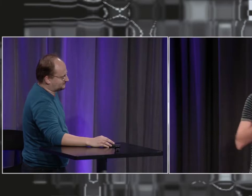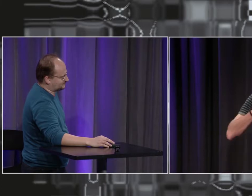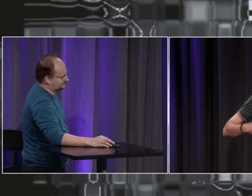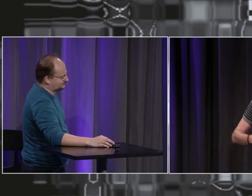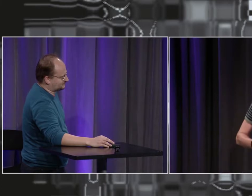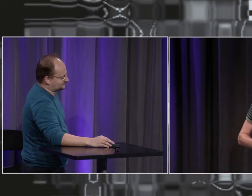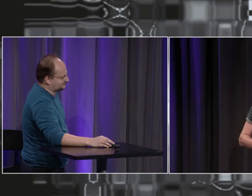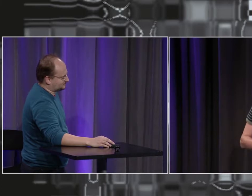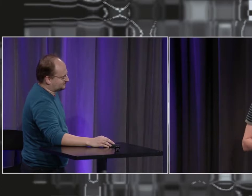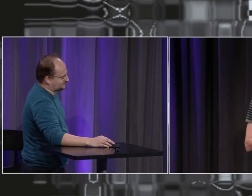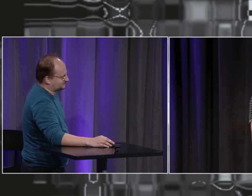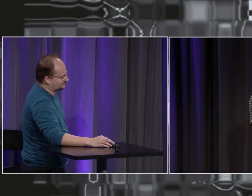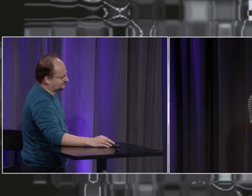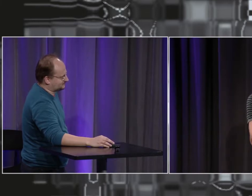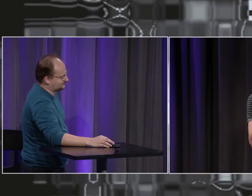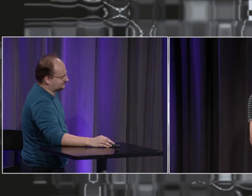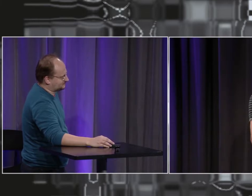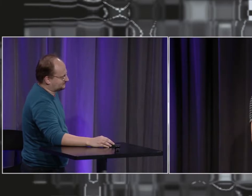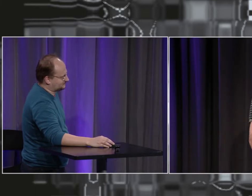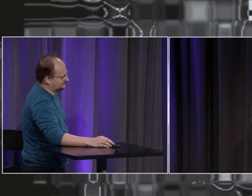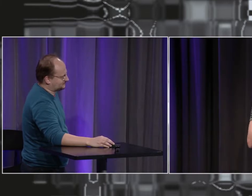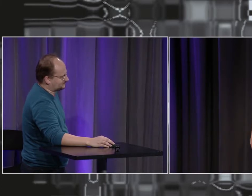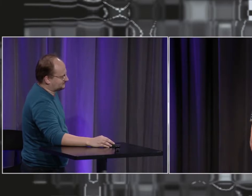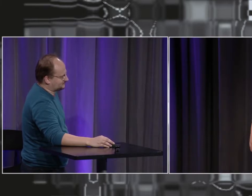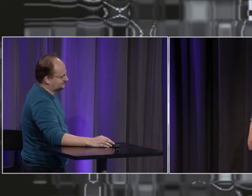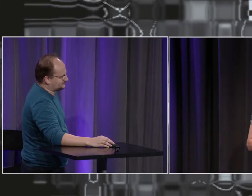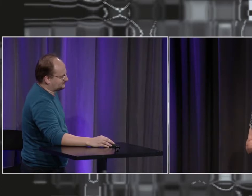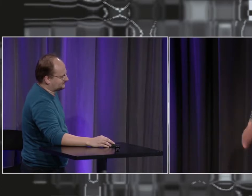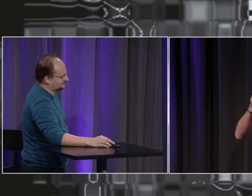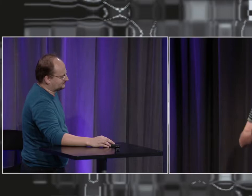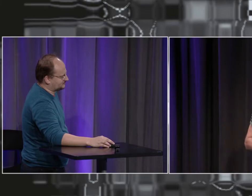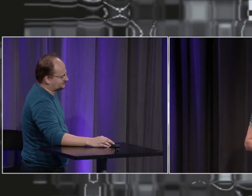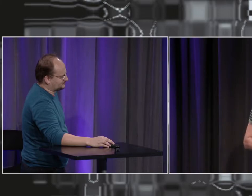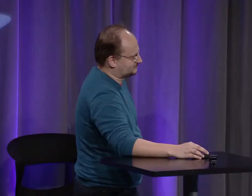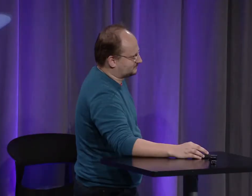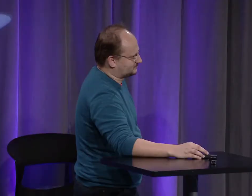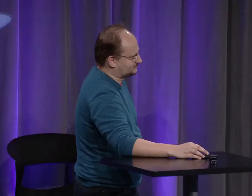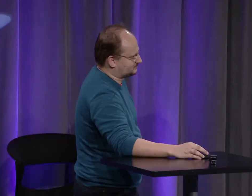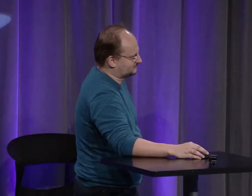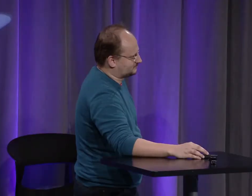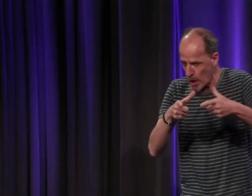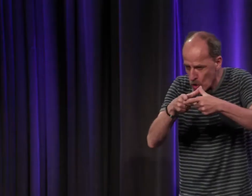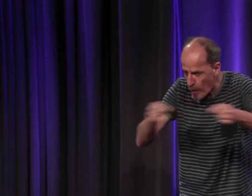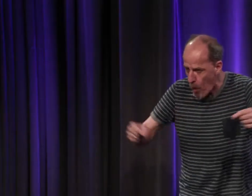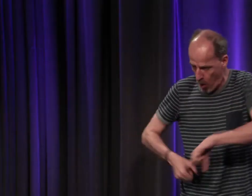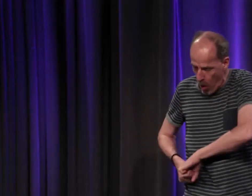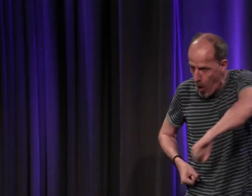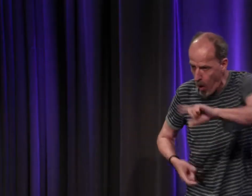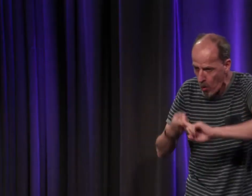des sourds où j'ai parlé et j enseigné au sujet de l'abbé de l'épée l'histoire de l'abbé de l'épée des sourds et on m'a dit qu'à l'époque